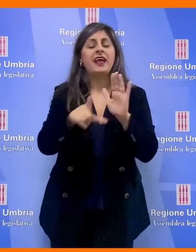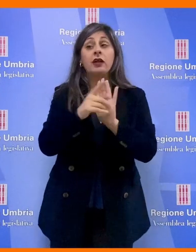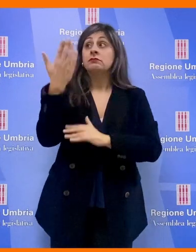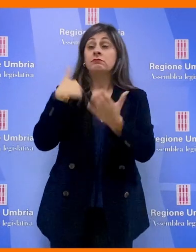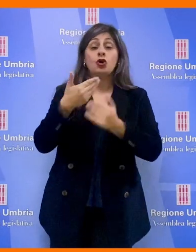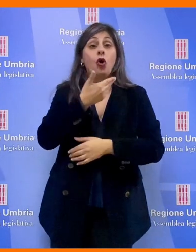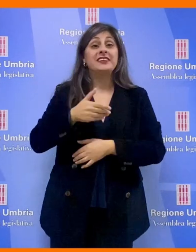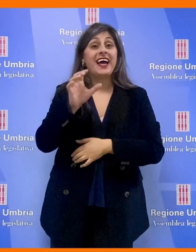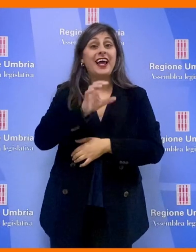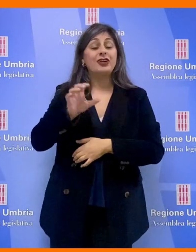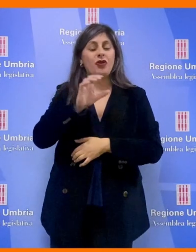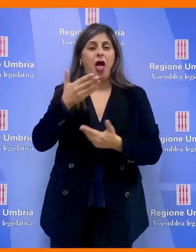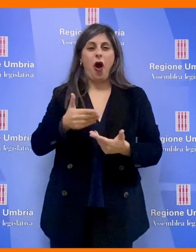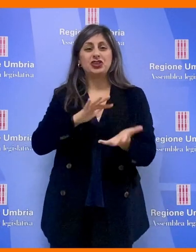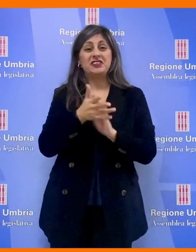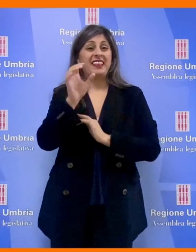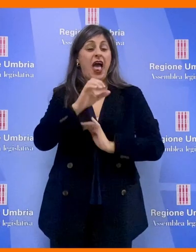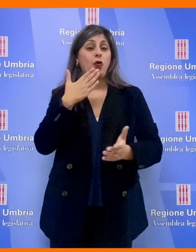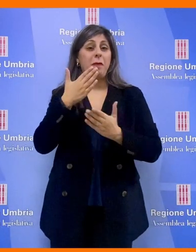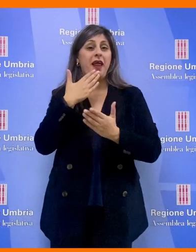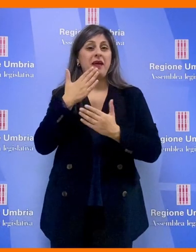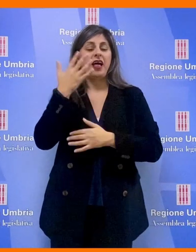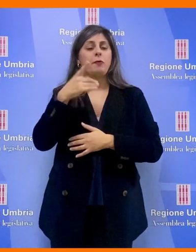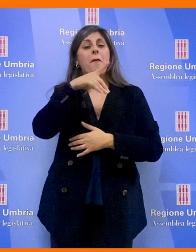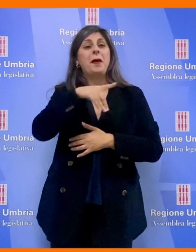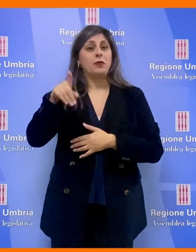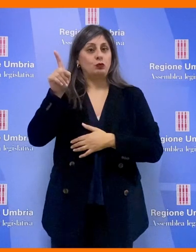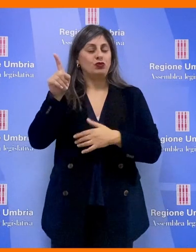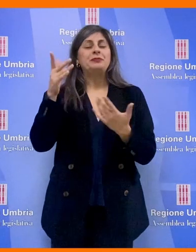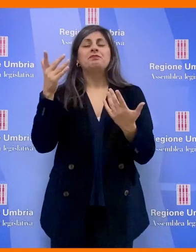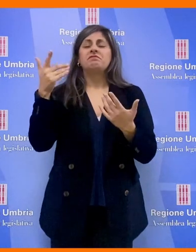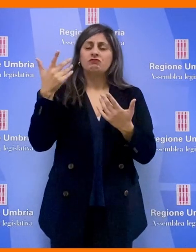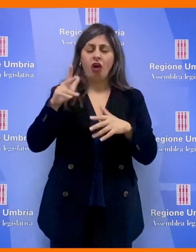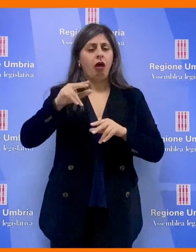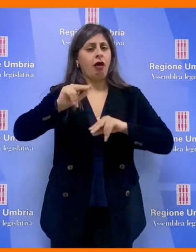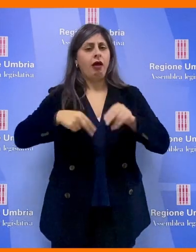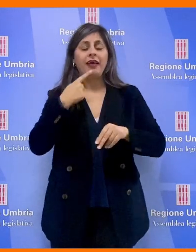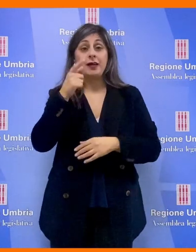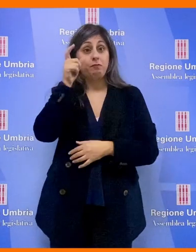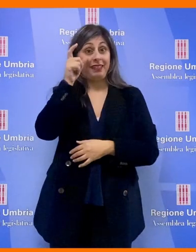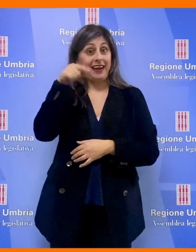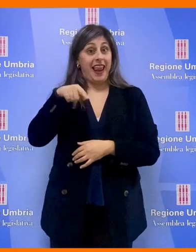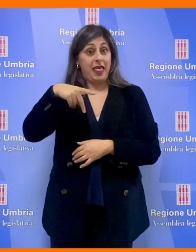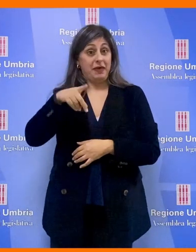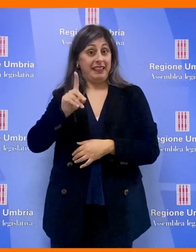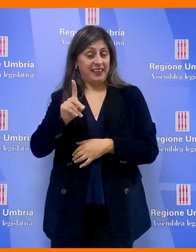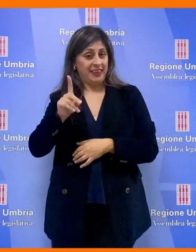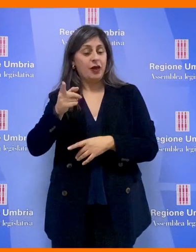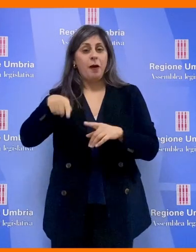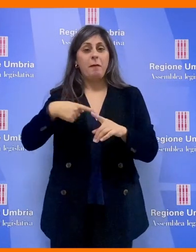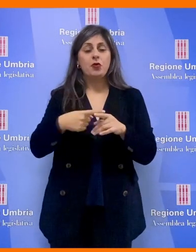promossa dall'allora consigliere regionale, oggi ero parlamentare Francesca Peppucci, sottoscritta anche da Michele Bettarelli del Partito